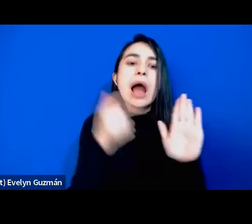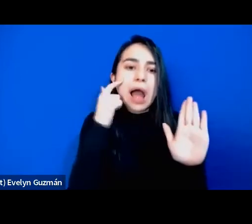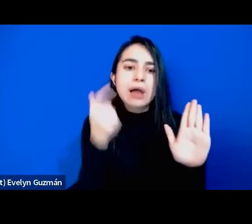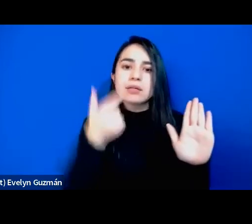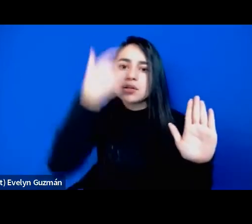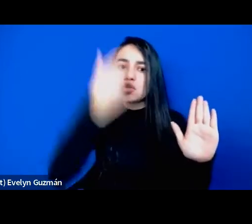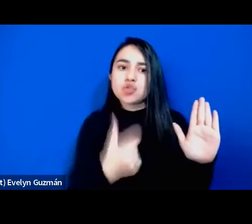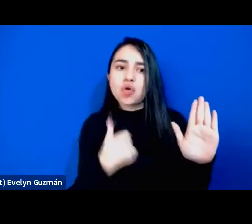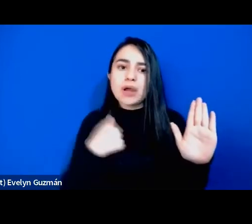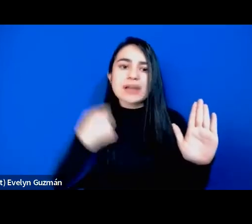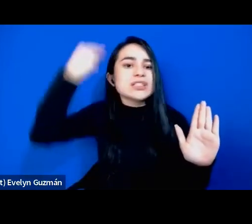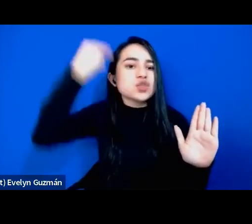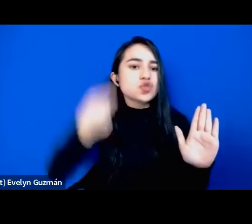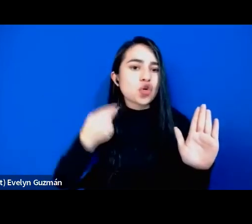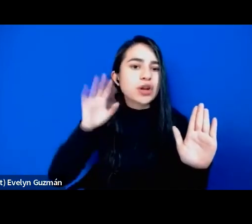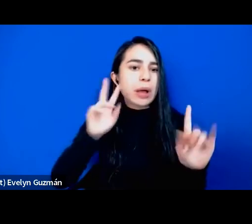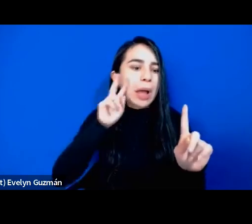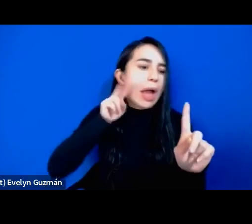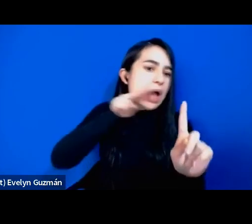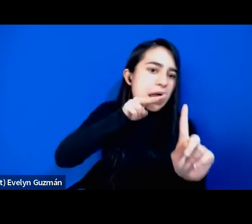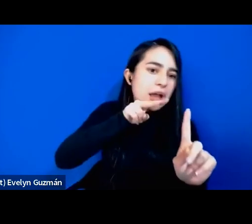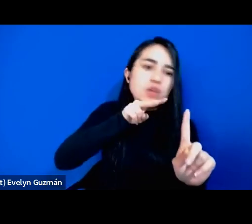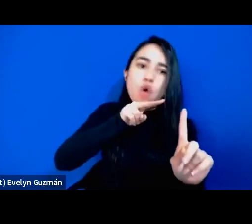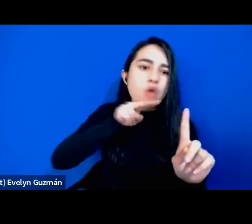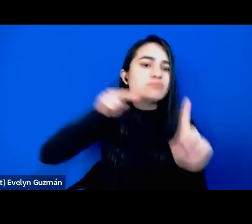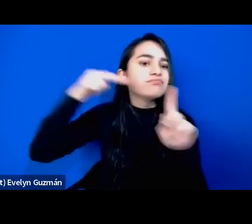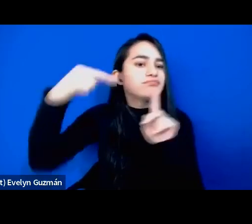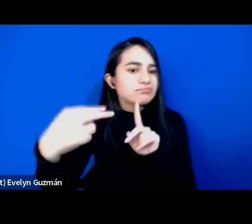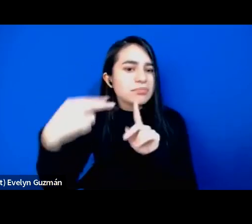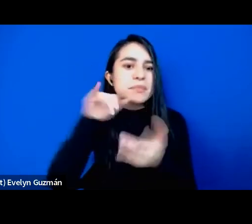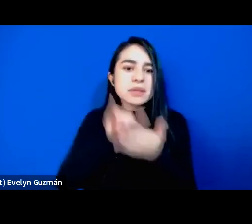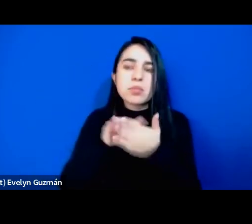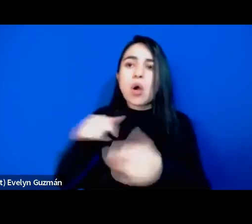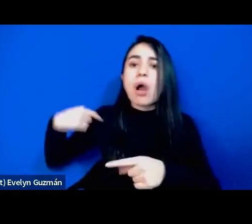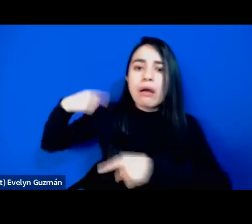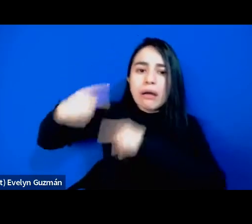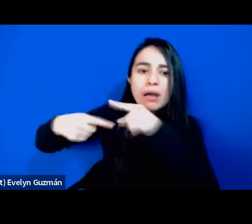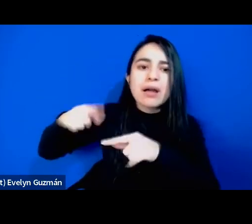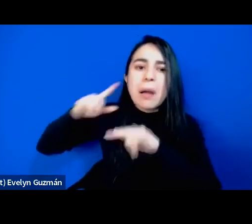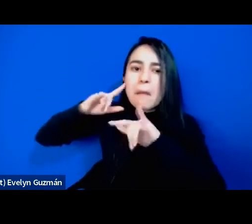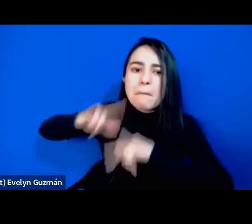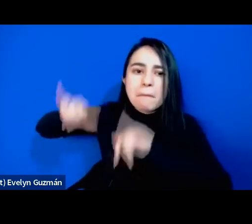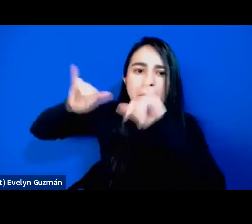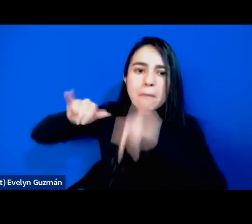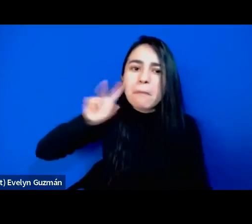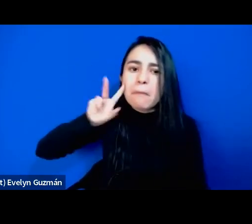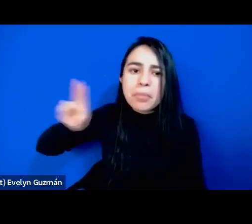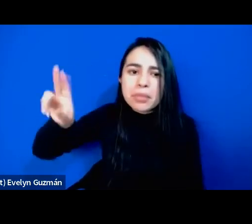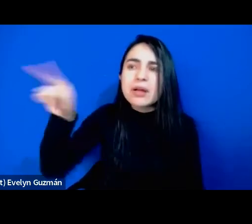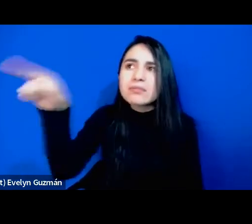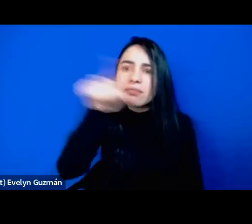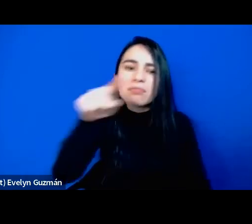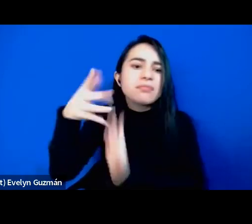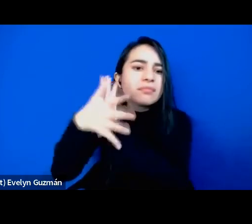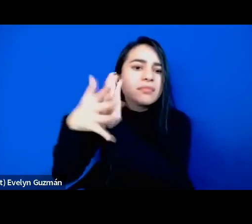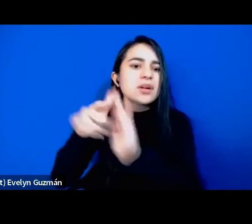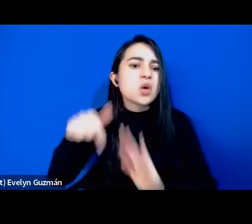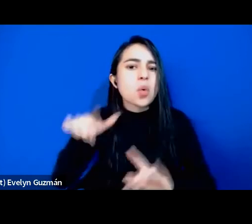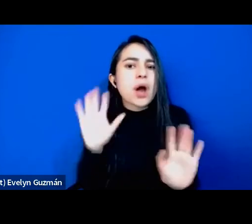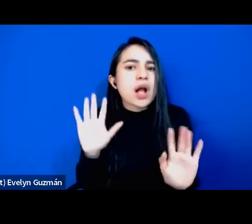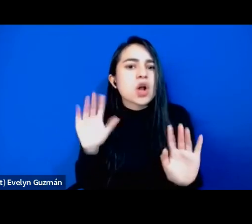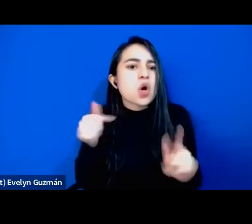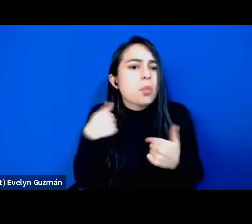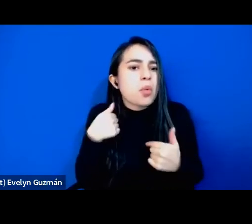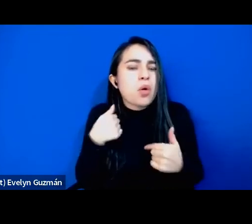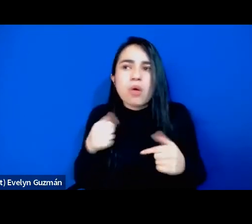distinta manera a romper con ese relato canónico de la movilidad social como un asunto de mérito